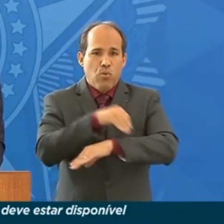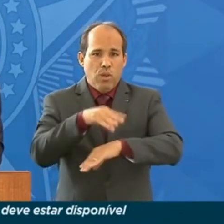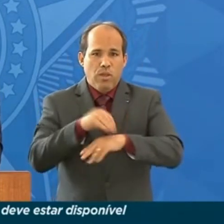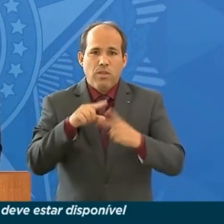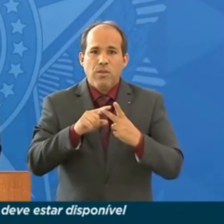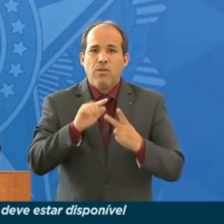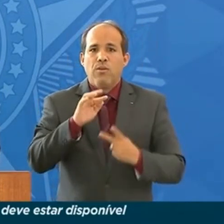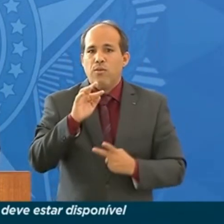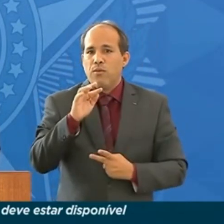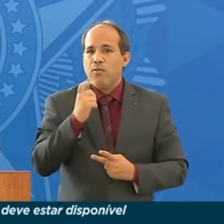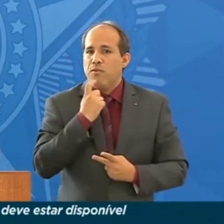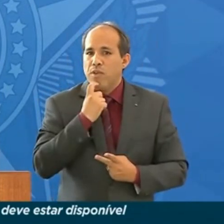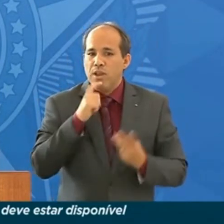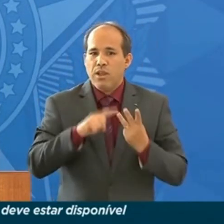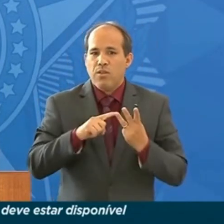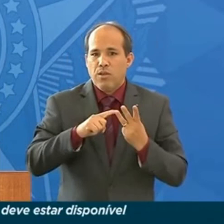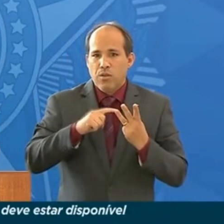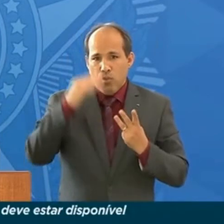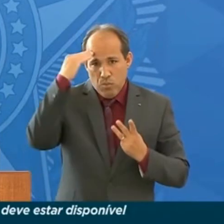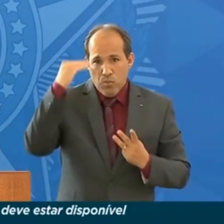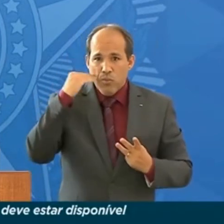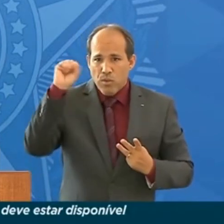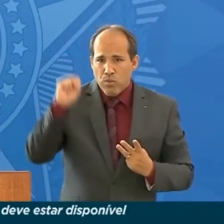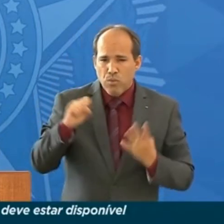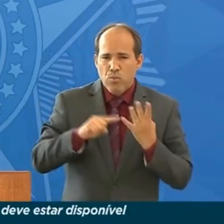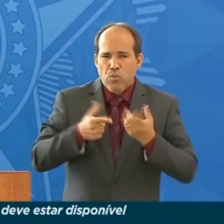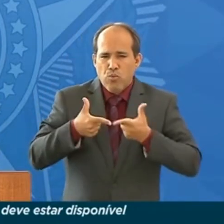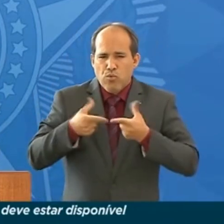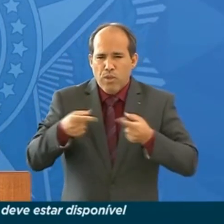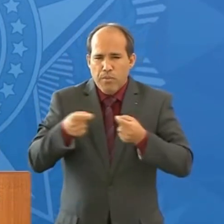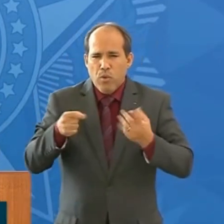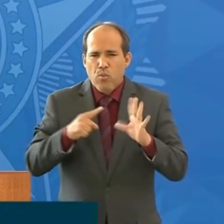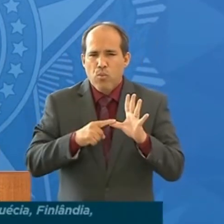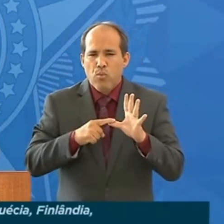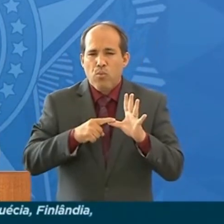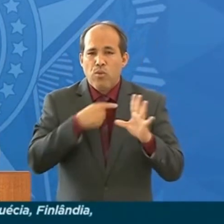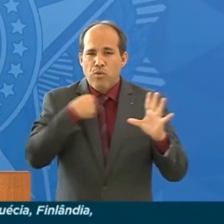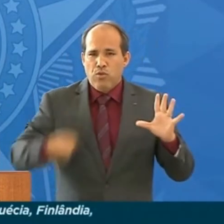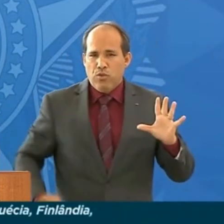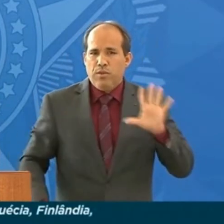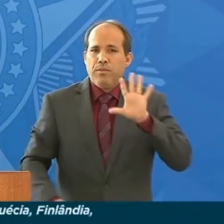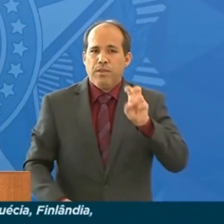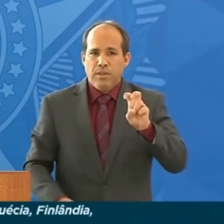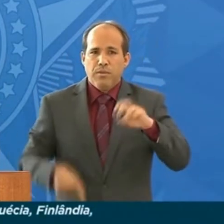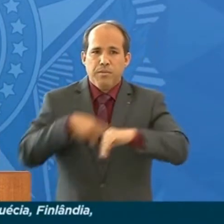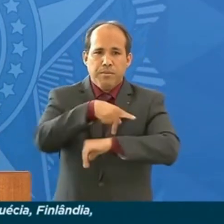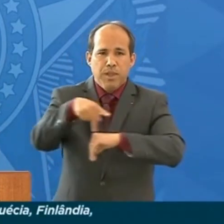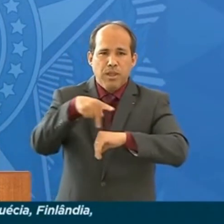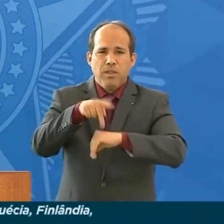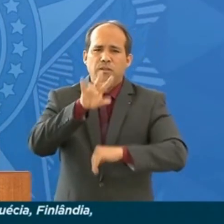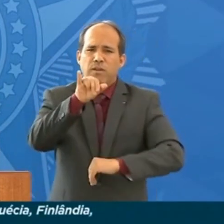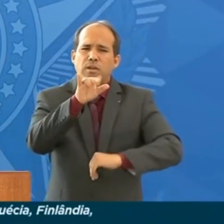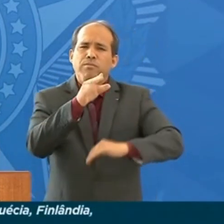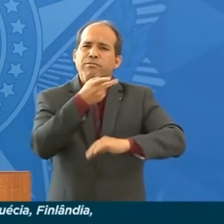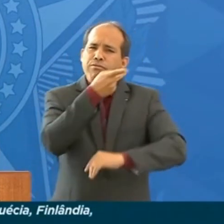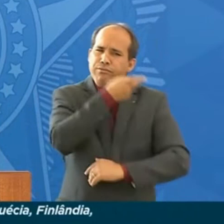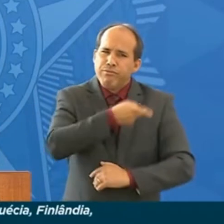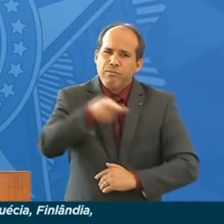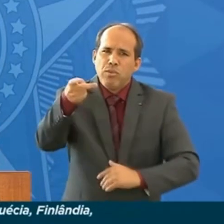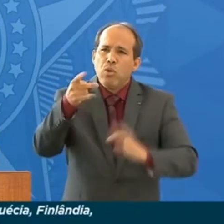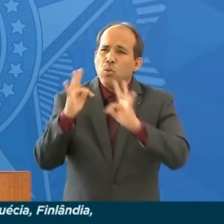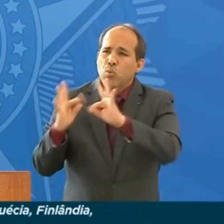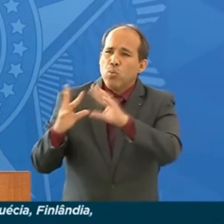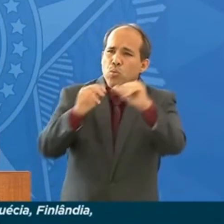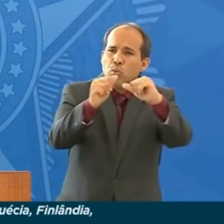Finlândia, Coreia do Sul, Japão e China. Nós iremos visitar todas as